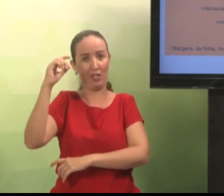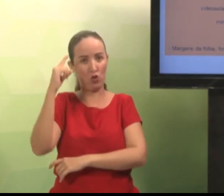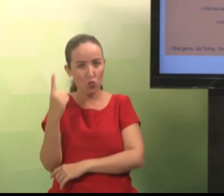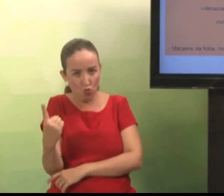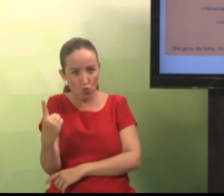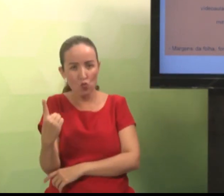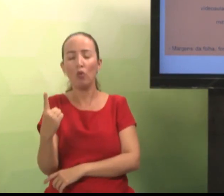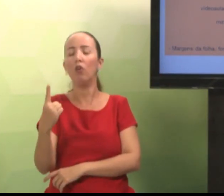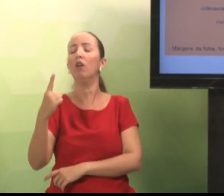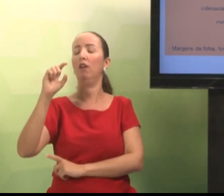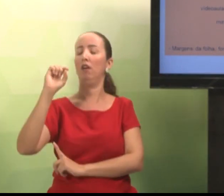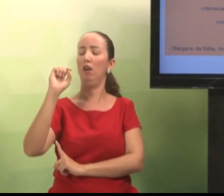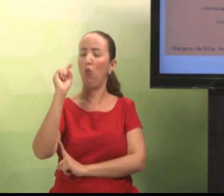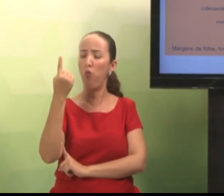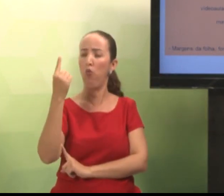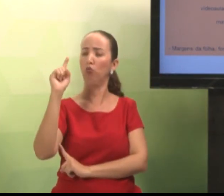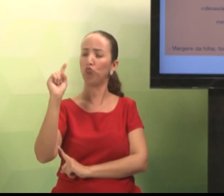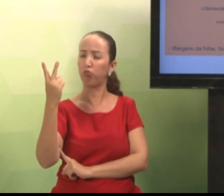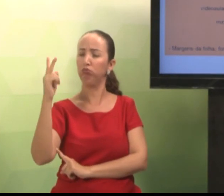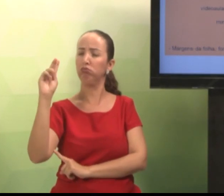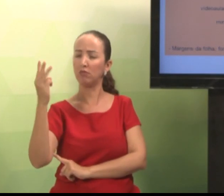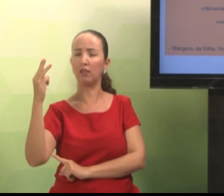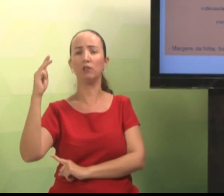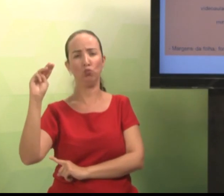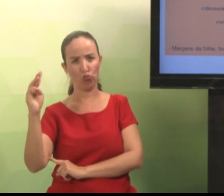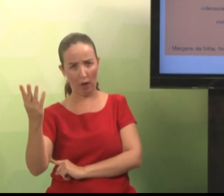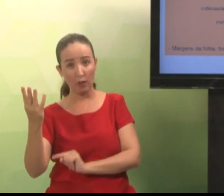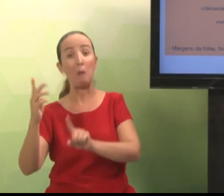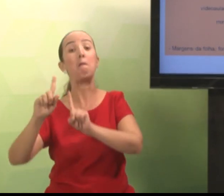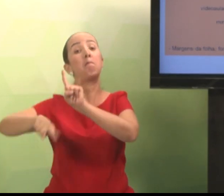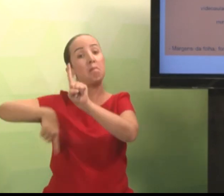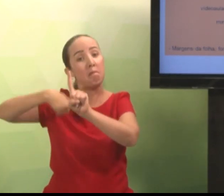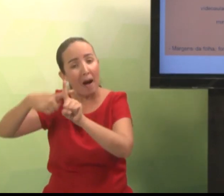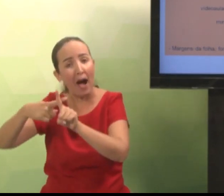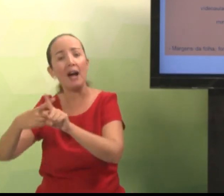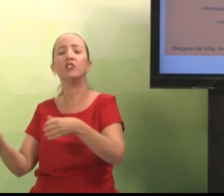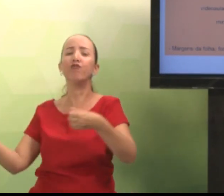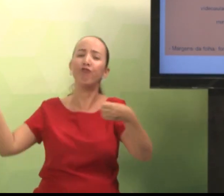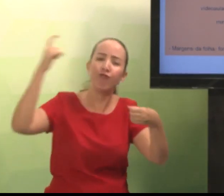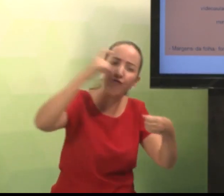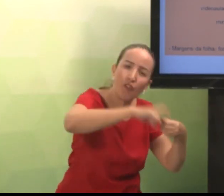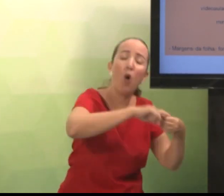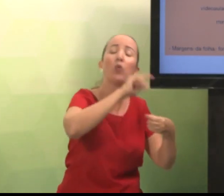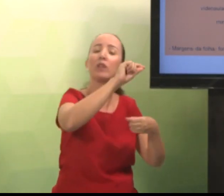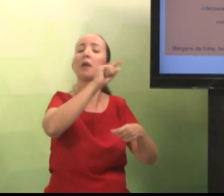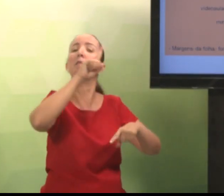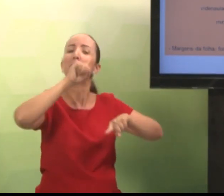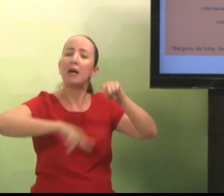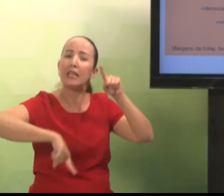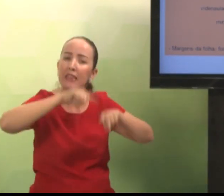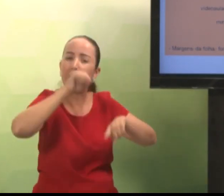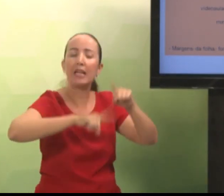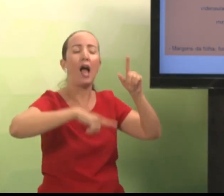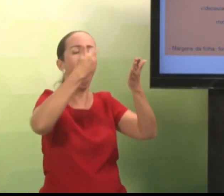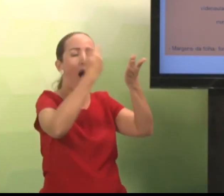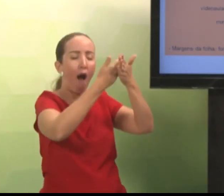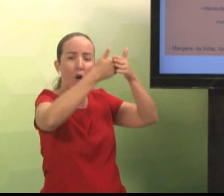utilizar materiais da disciplina de TCC 1. Temos as nossas aulas. Volte quantas vezes for